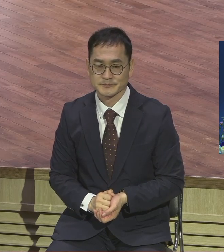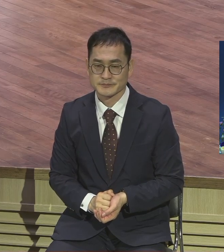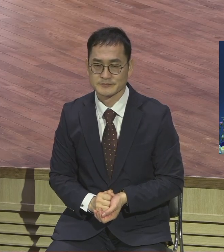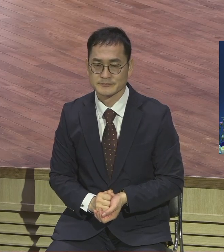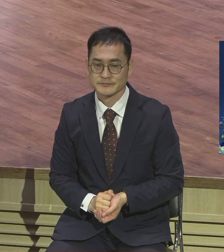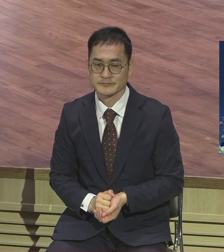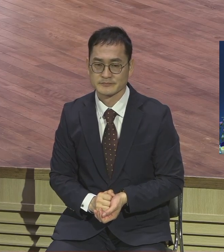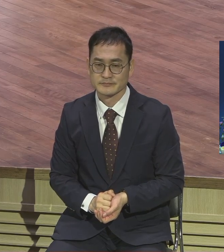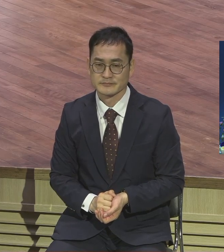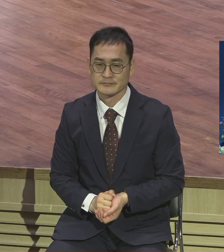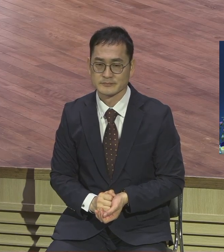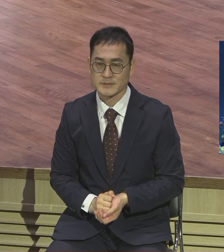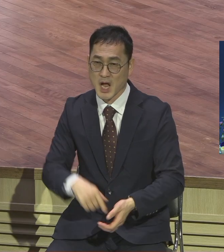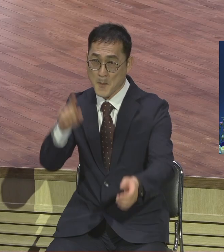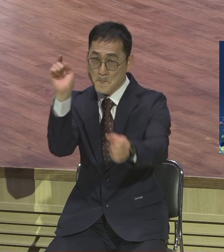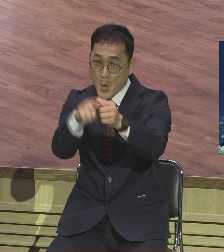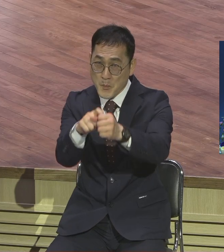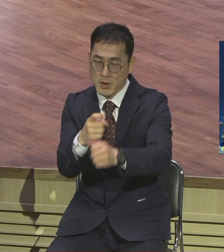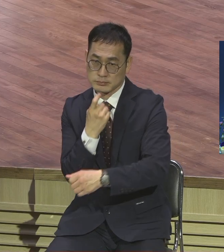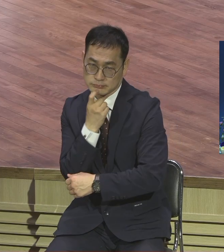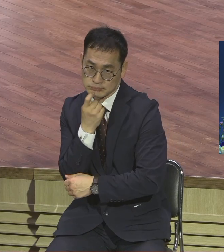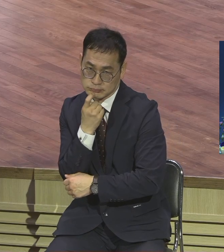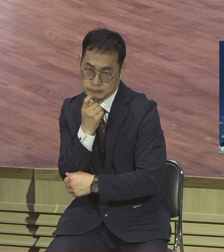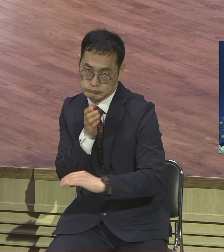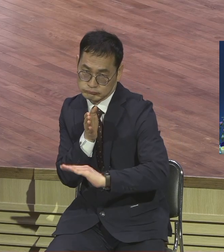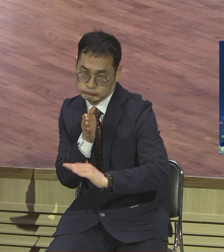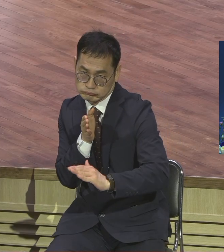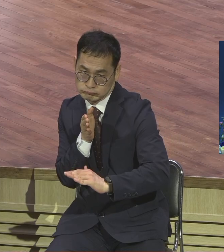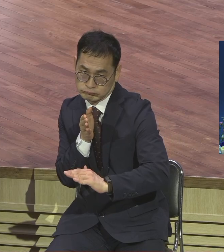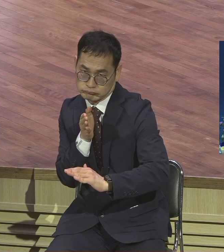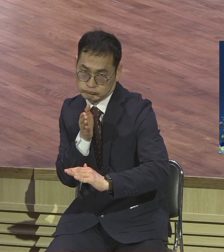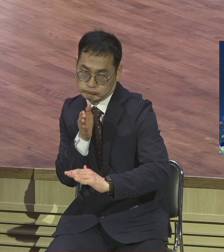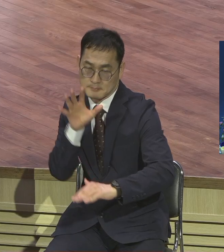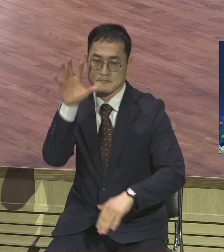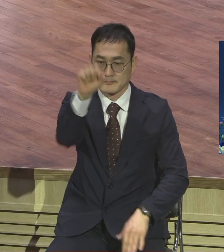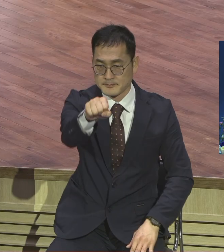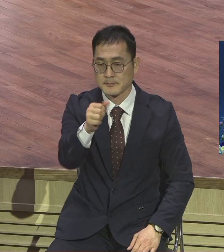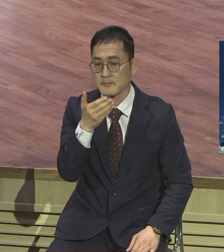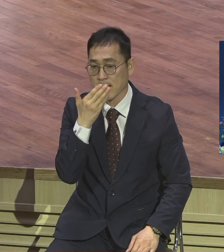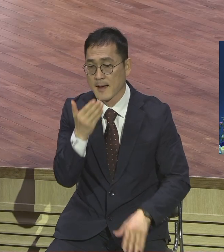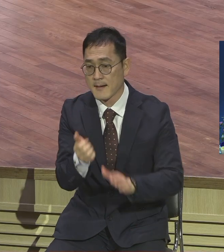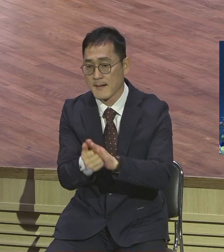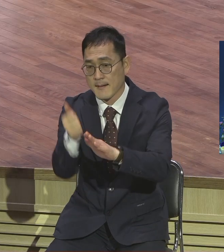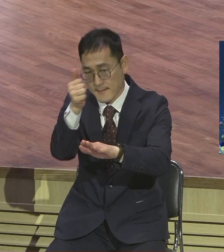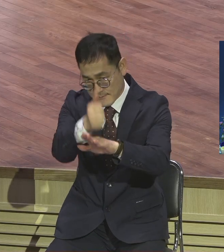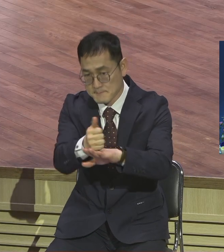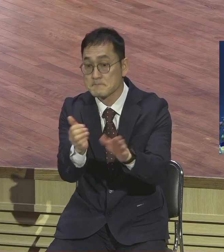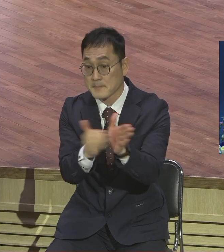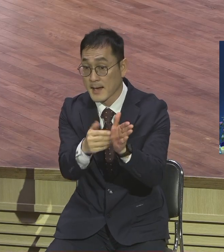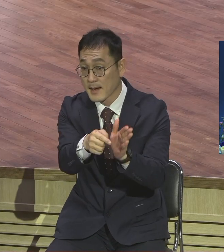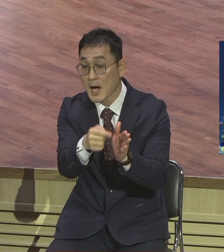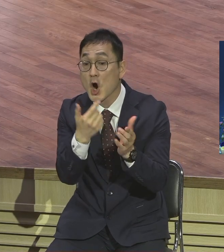나아가게 되죠 우리가 신앙생활하면서 이런 영적 뚝심이 있어야 돼요 영적 뚝심